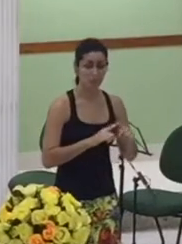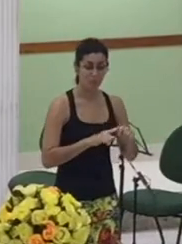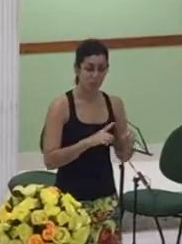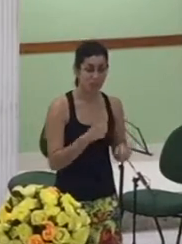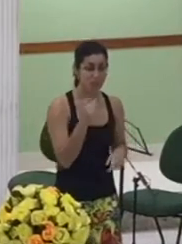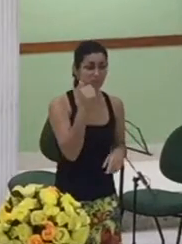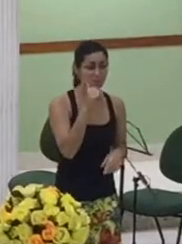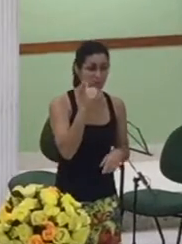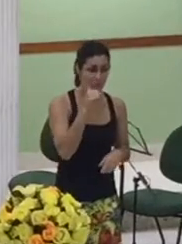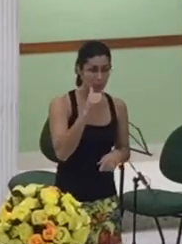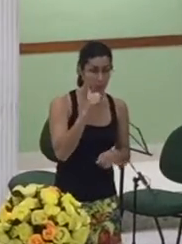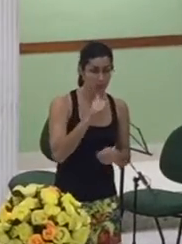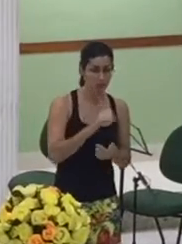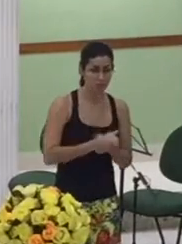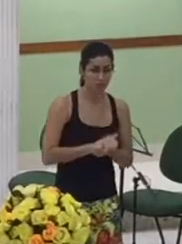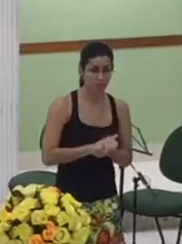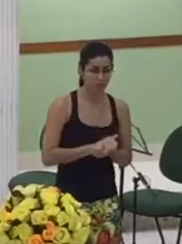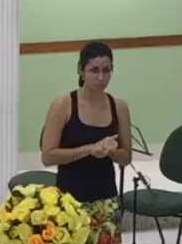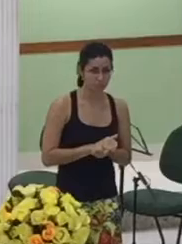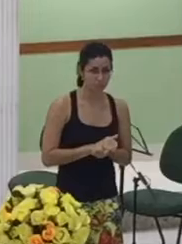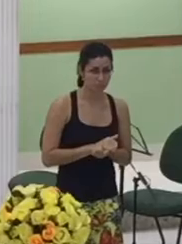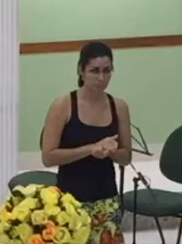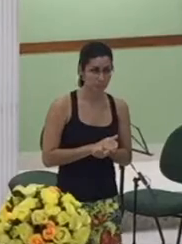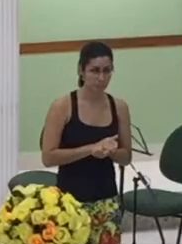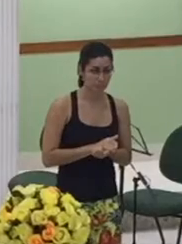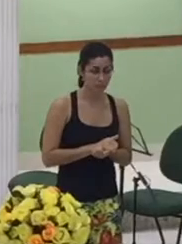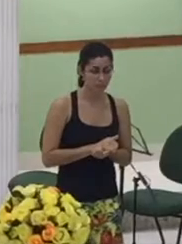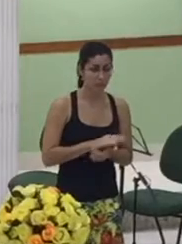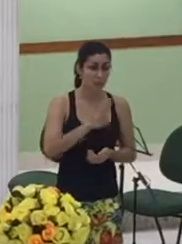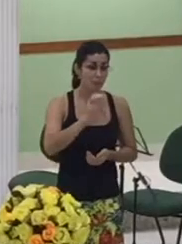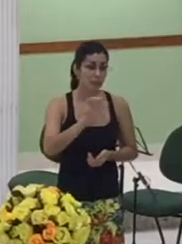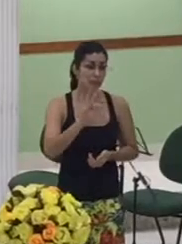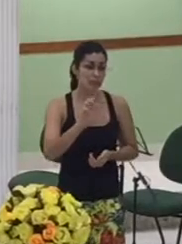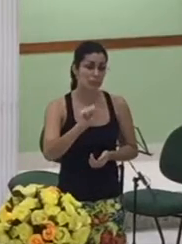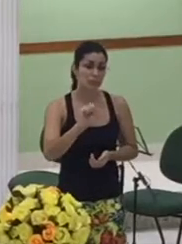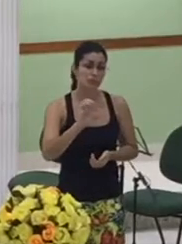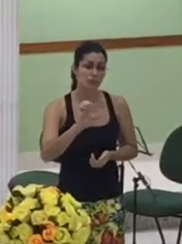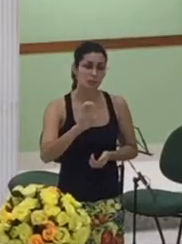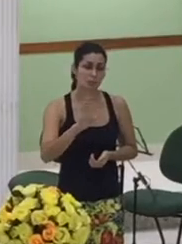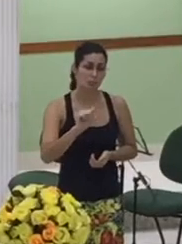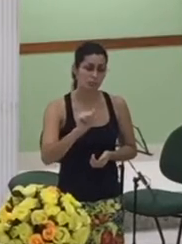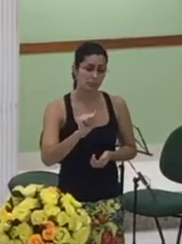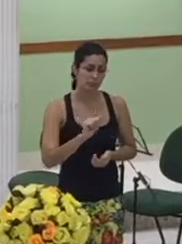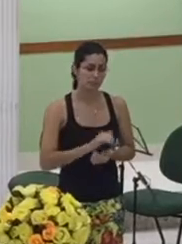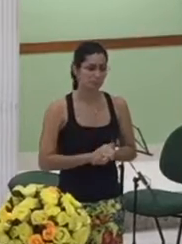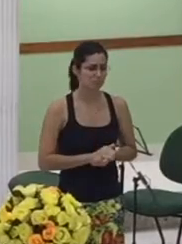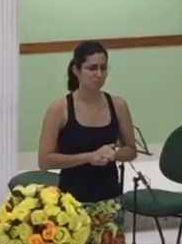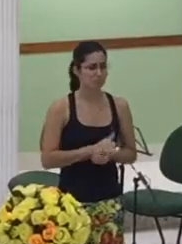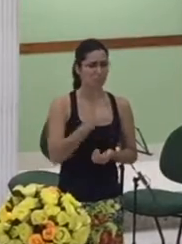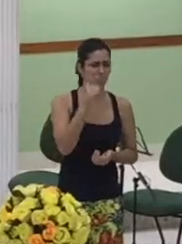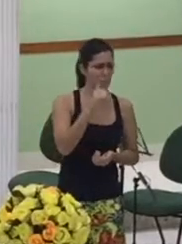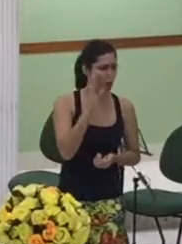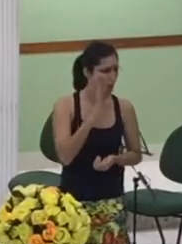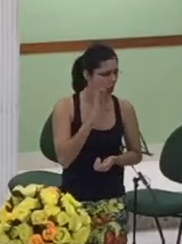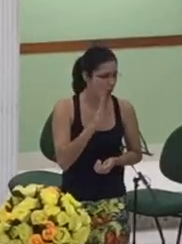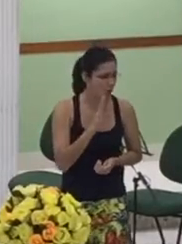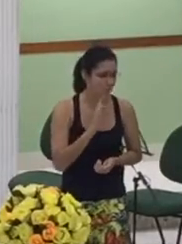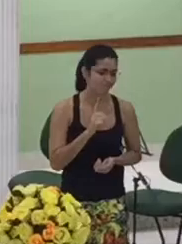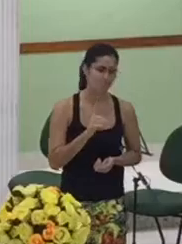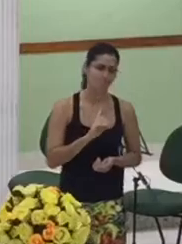de fato Betsebra não era uma mulher não foi uma mulher muito legal ela não foi uma mulher muito